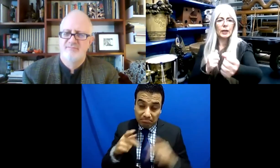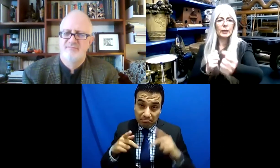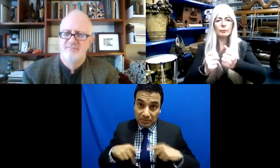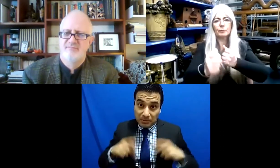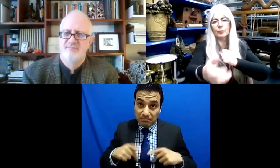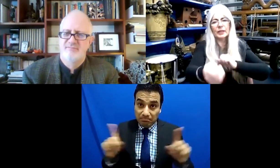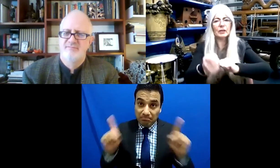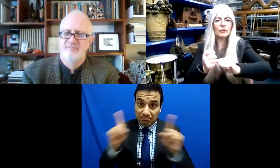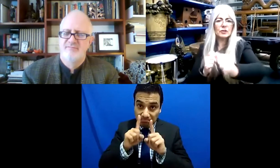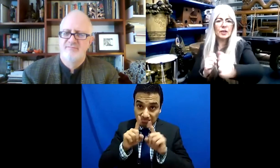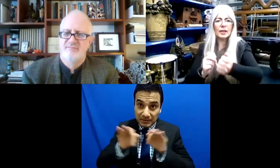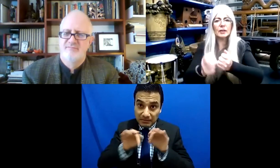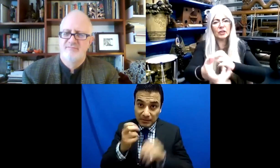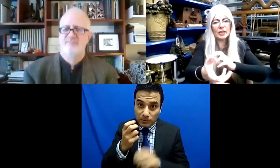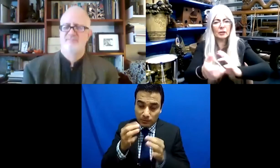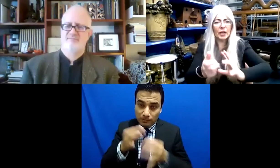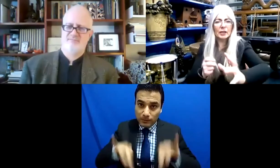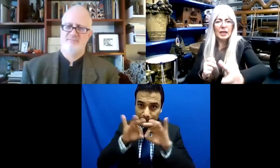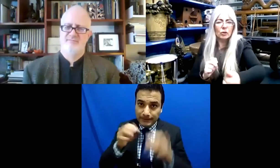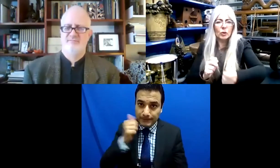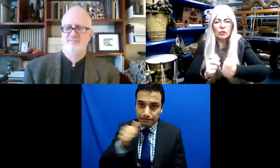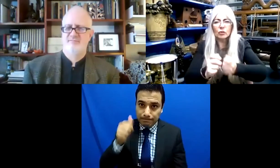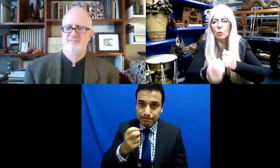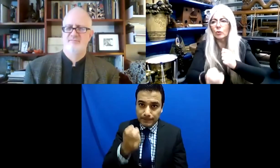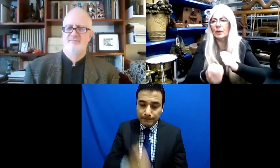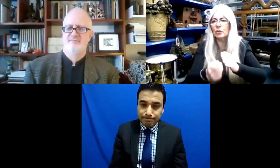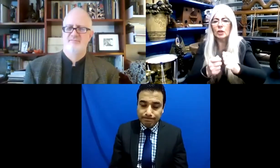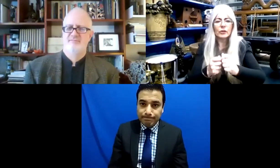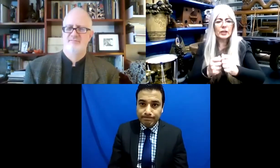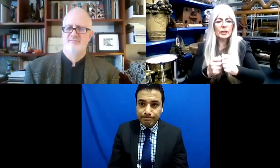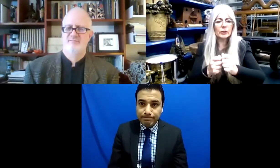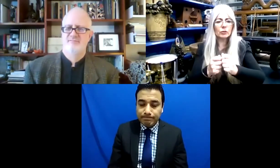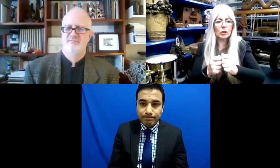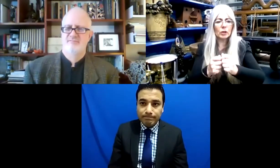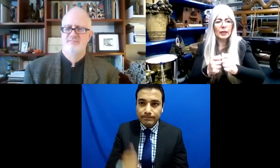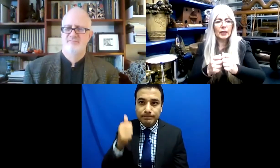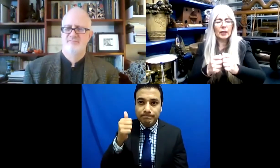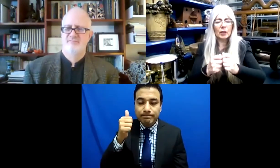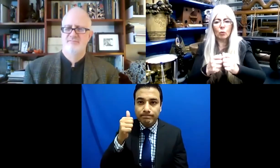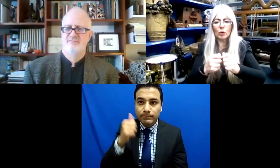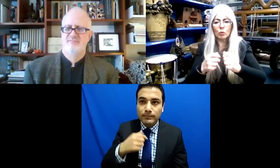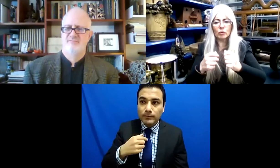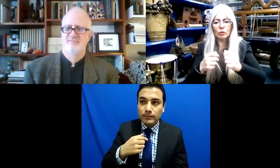Siempre es el tomas, das, tomas, das.